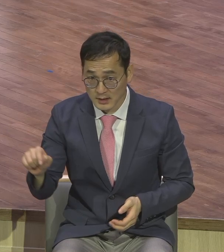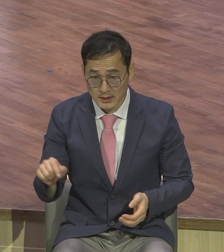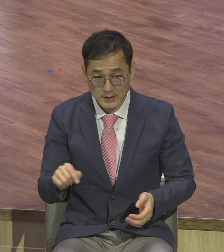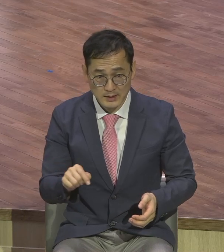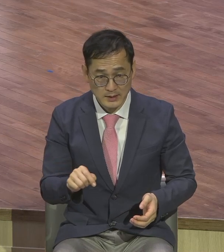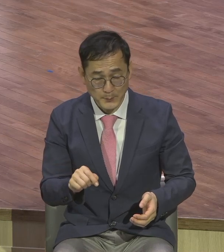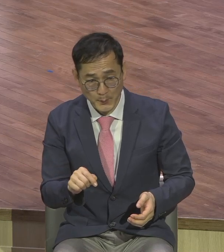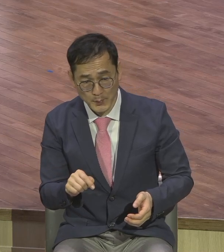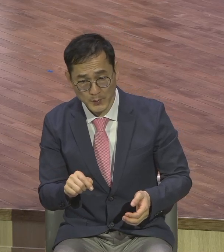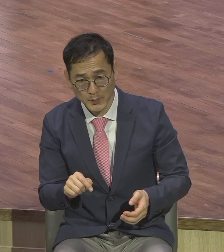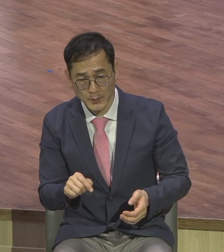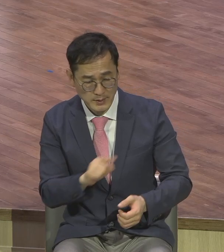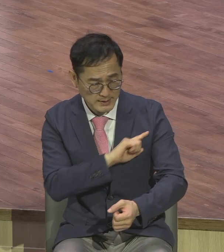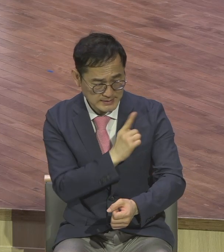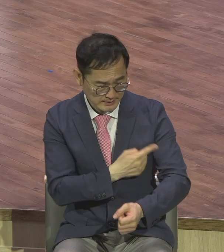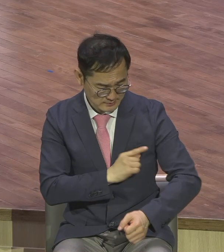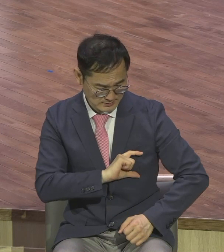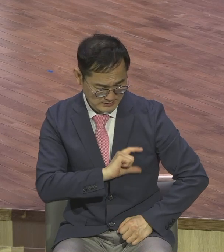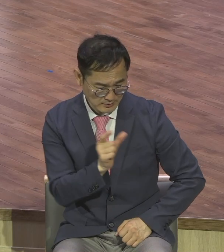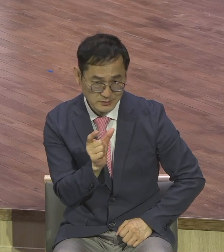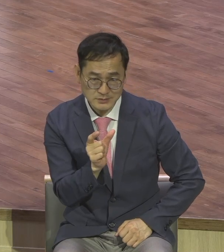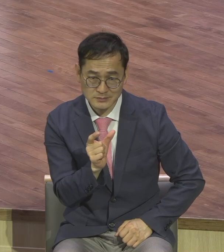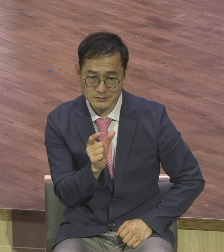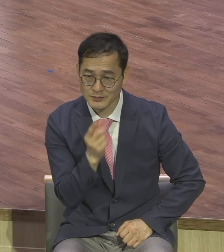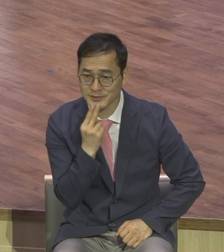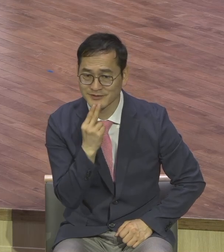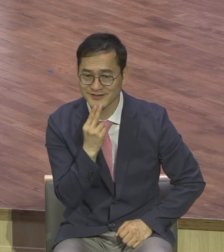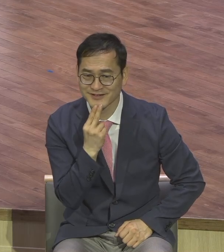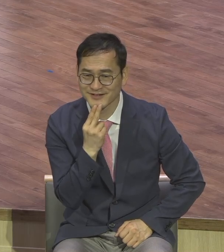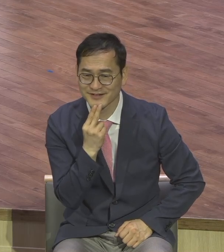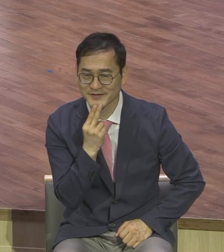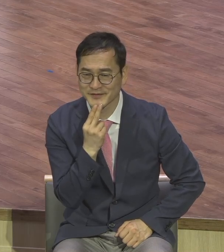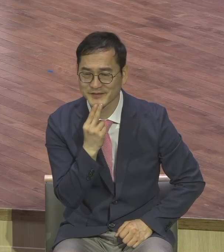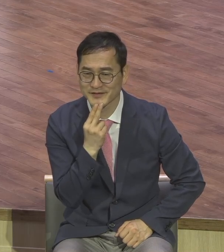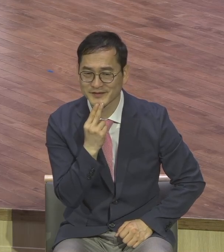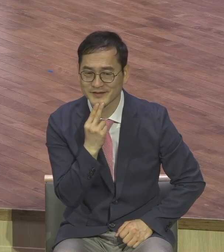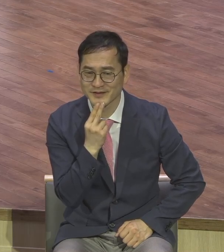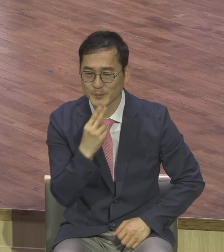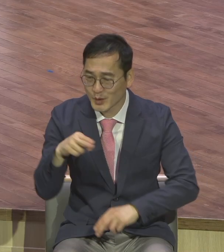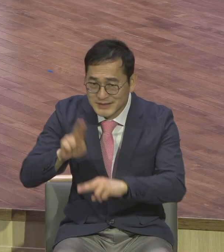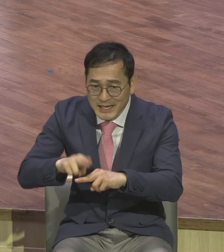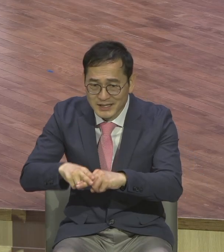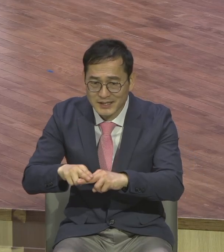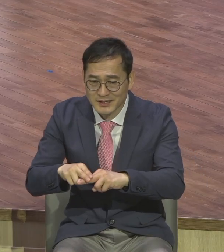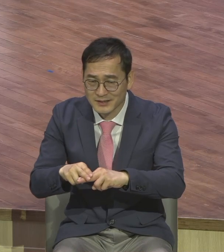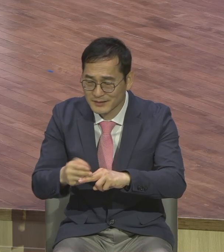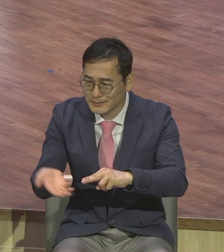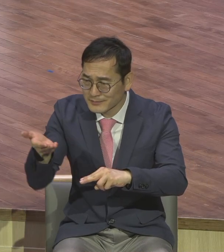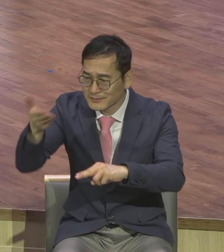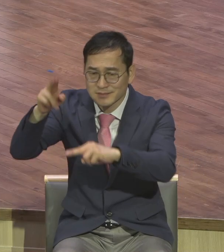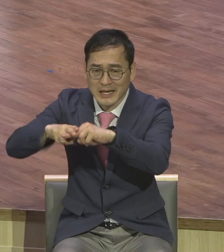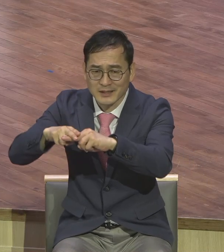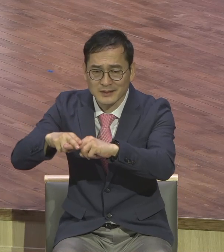자격증 권위를 말하는 그런 지위 이런 게 없었습니다. 그래서 지금 유대 종교